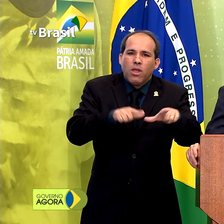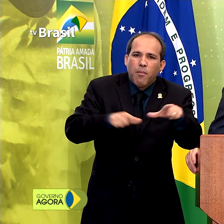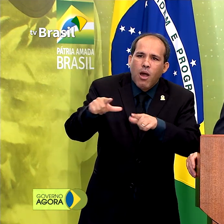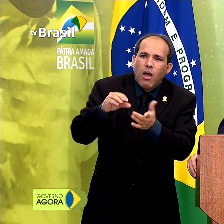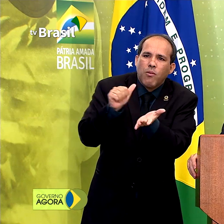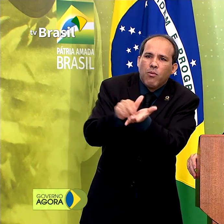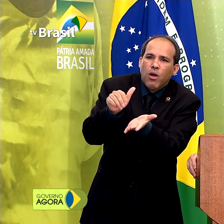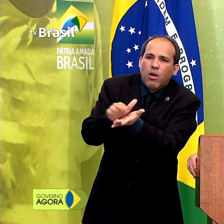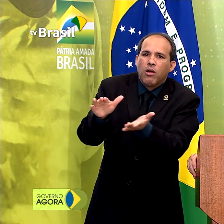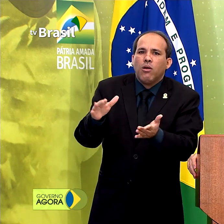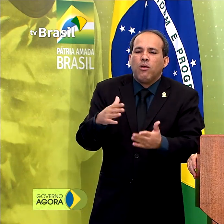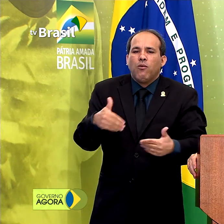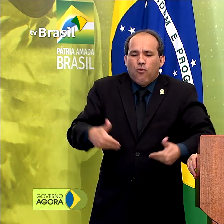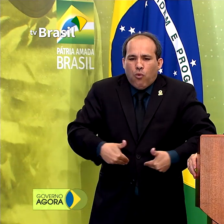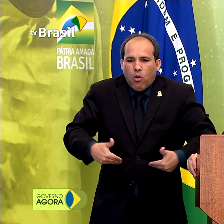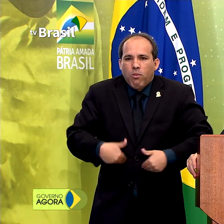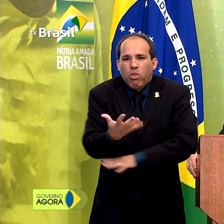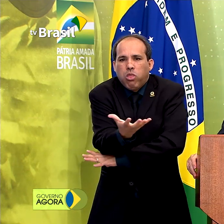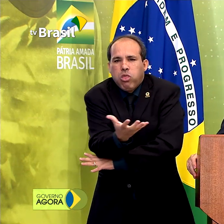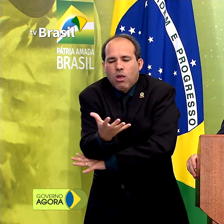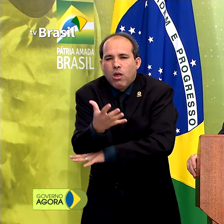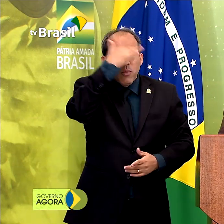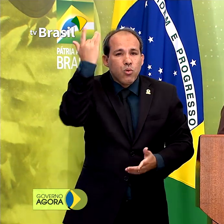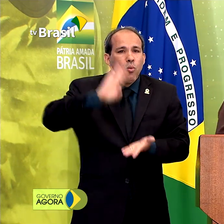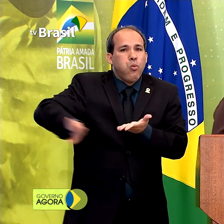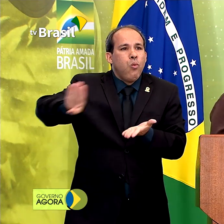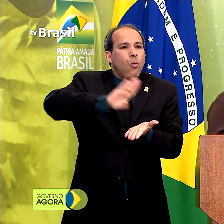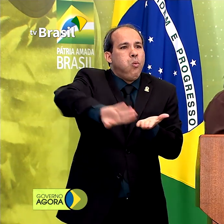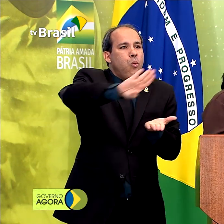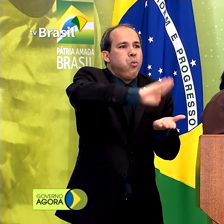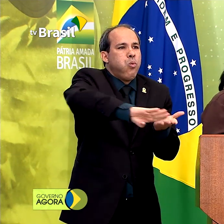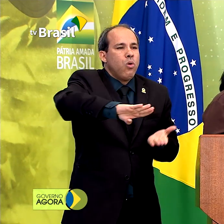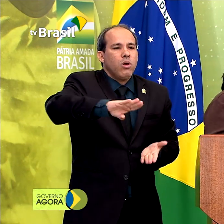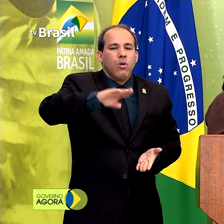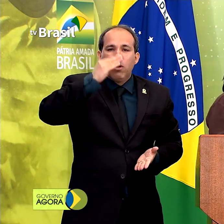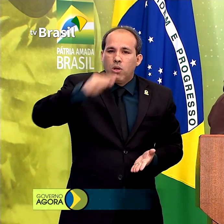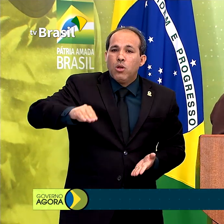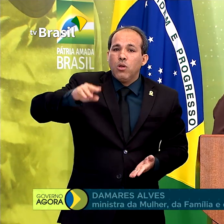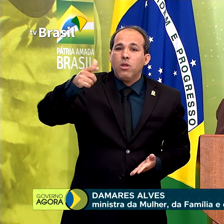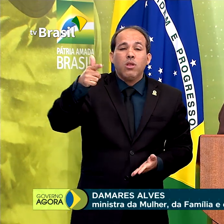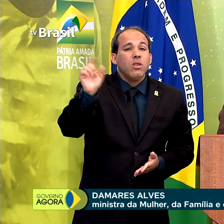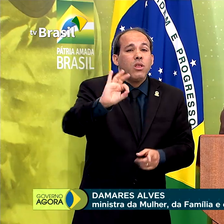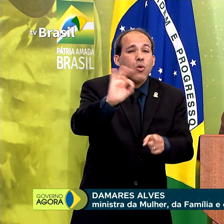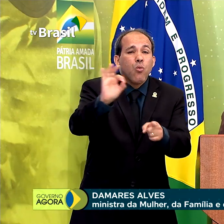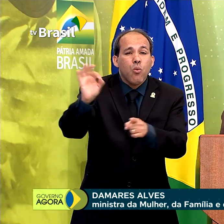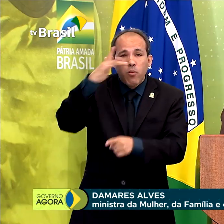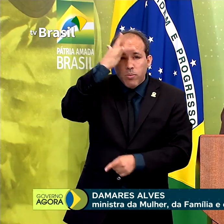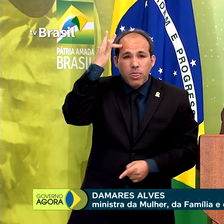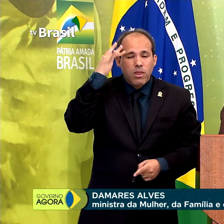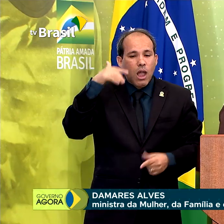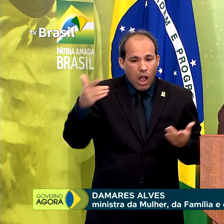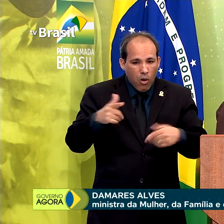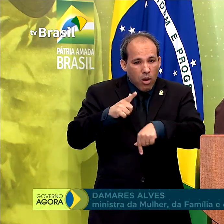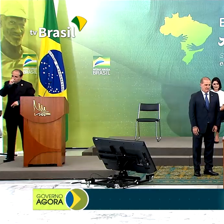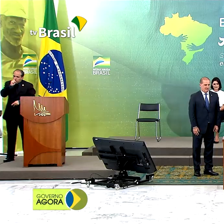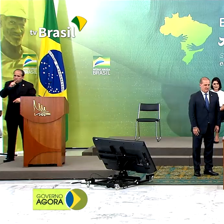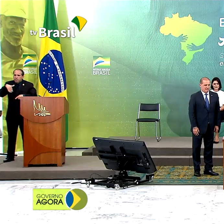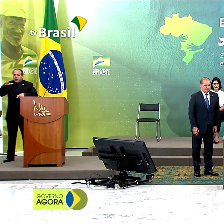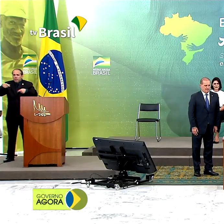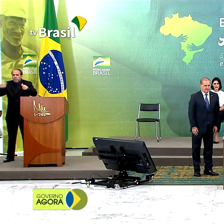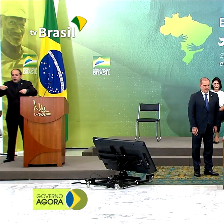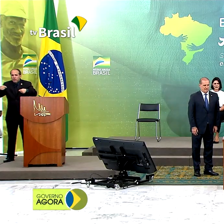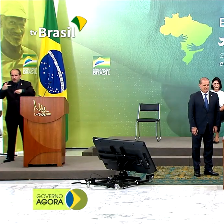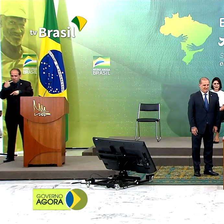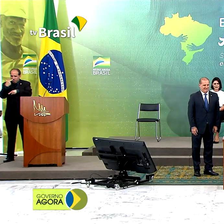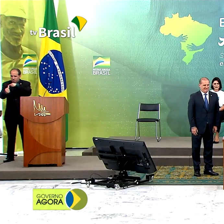e da miséria não assole o nosso Brasil. Neste momento de crise, de fato, ninguém vai ficar para trás. O